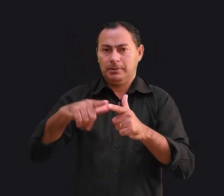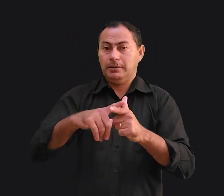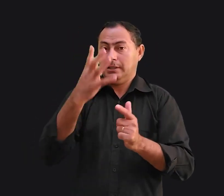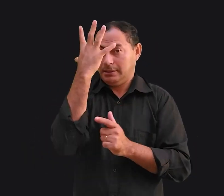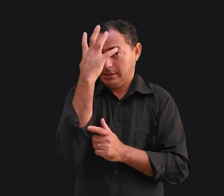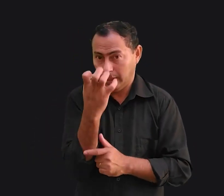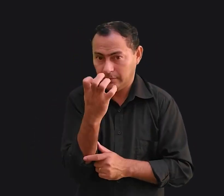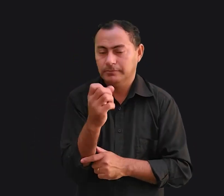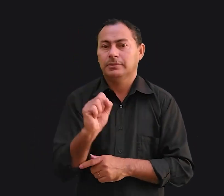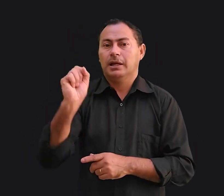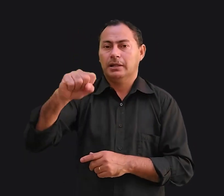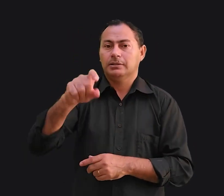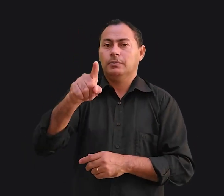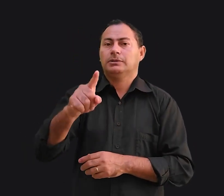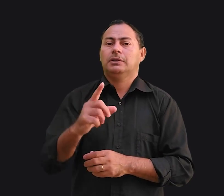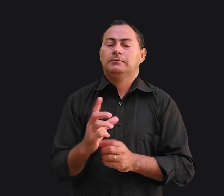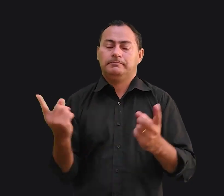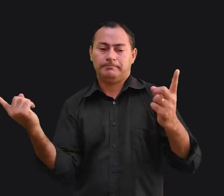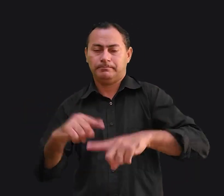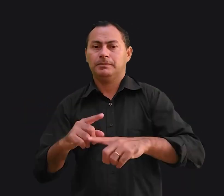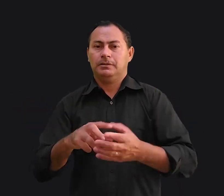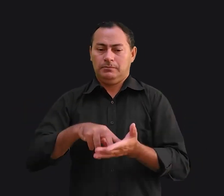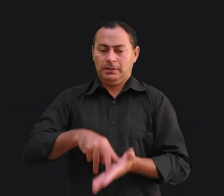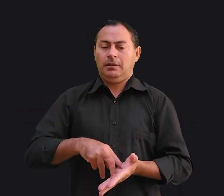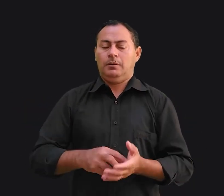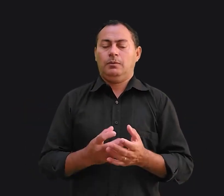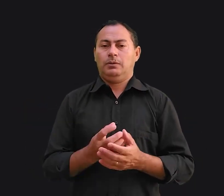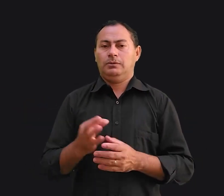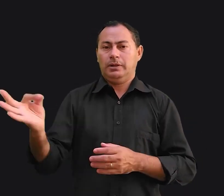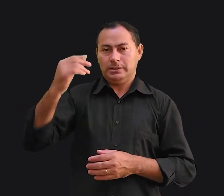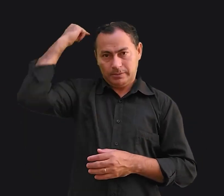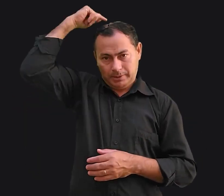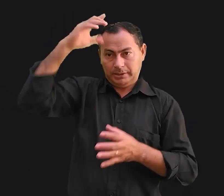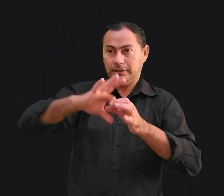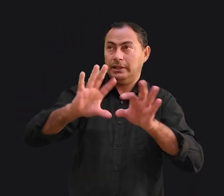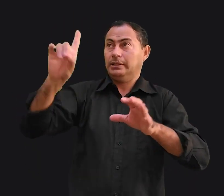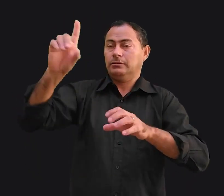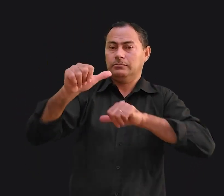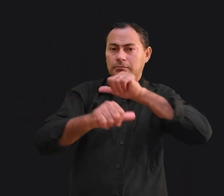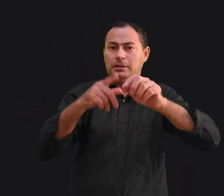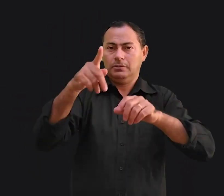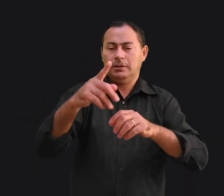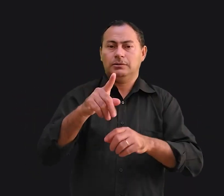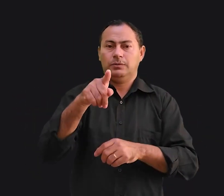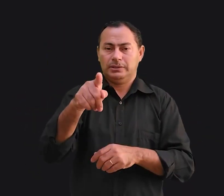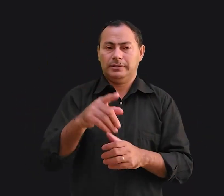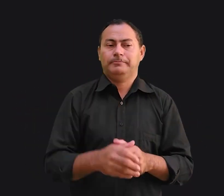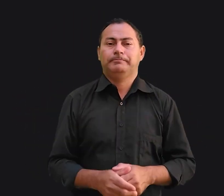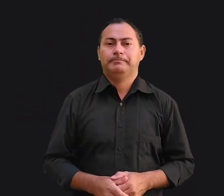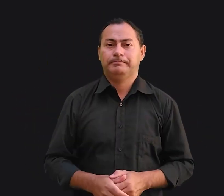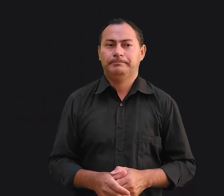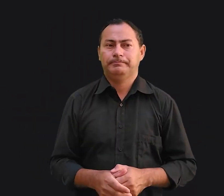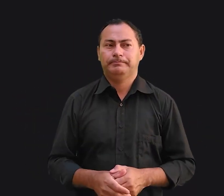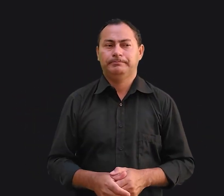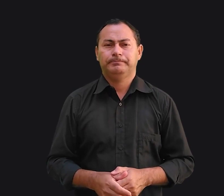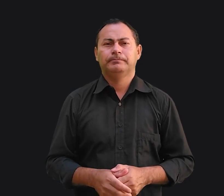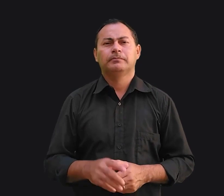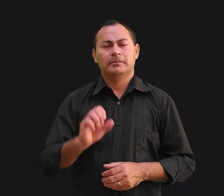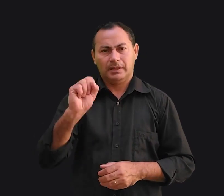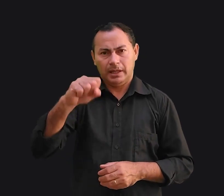é sério. E é assim que você o combate mantendo o fruto do Espírito e deixando Deus trabalhar através de você. É assim